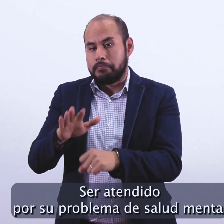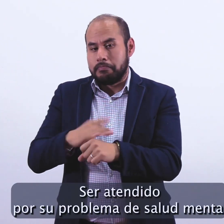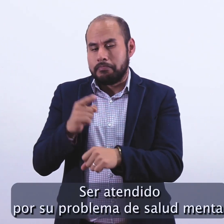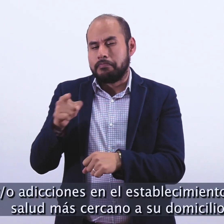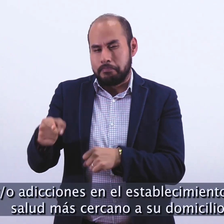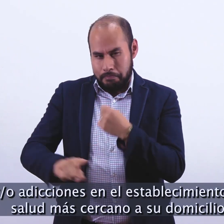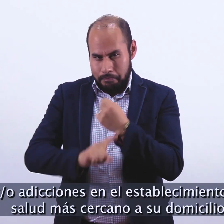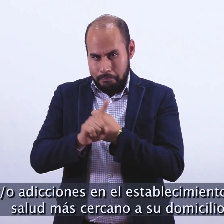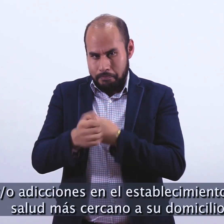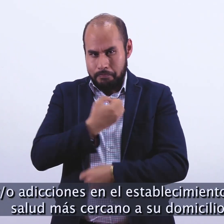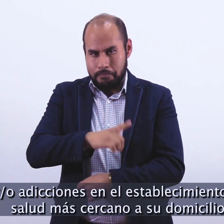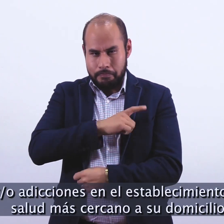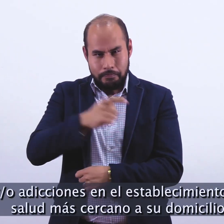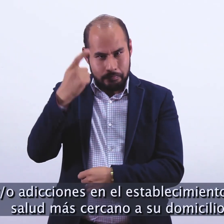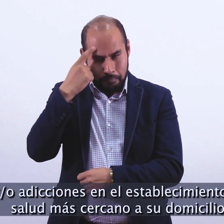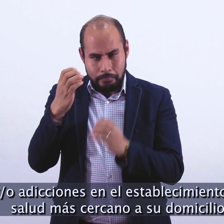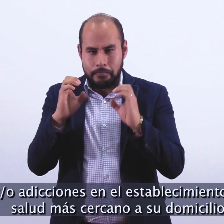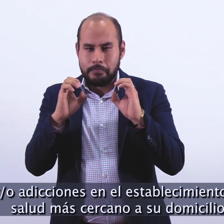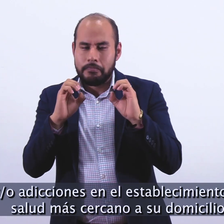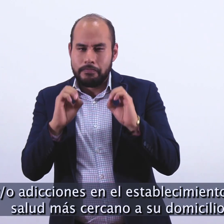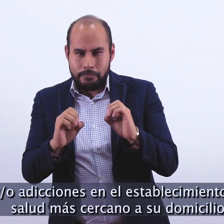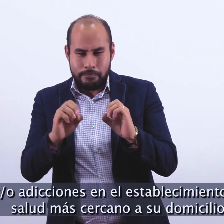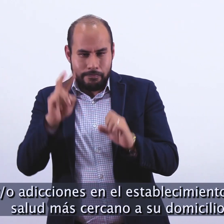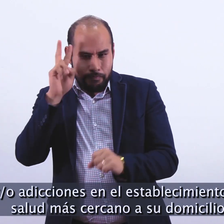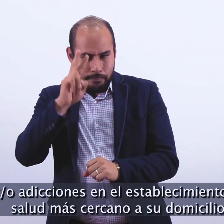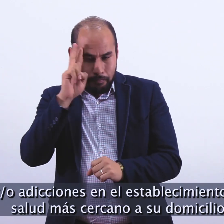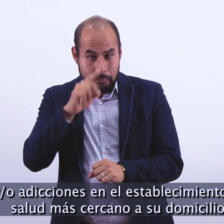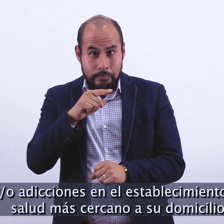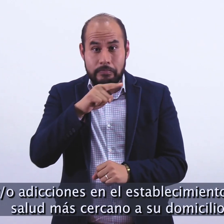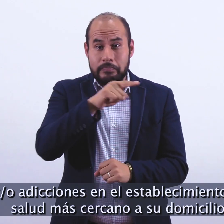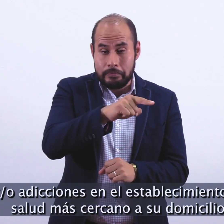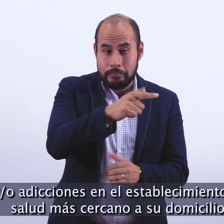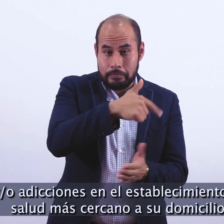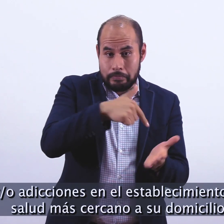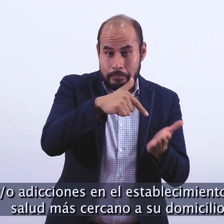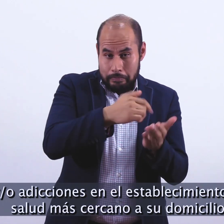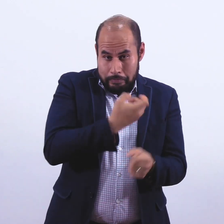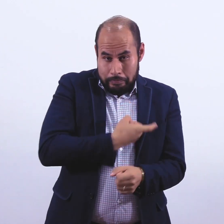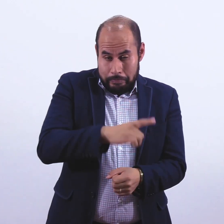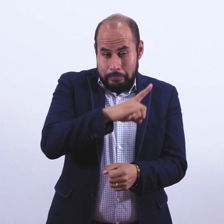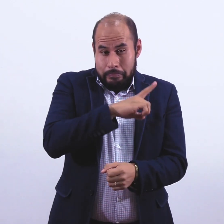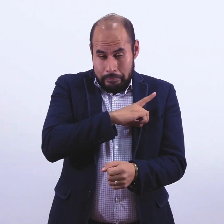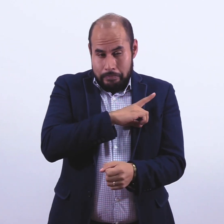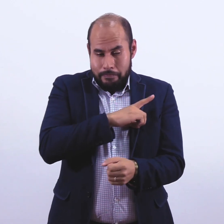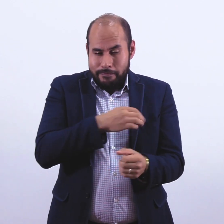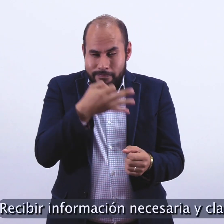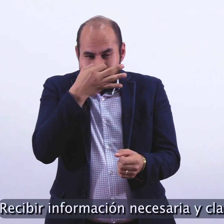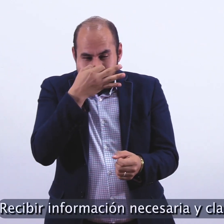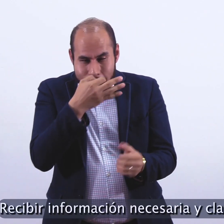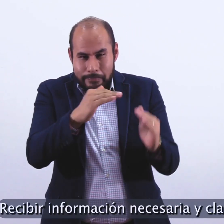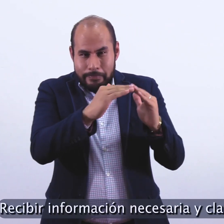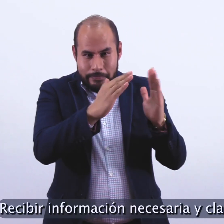y o adicciones en el establecimiento de salud más cercano a su domicilio. Recibir información